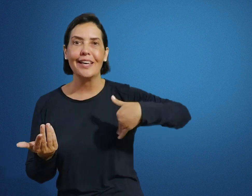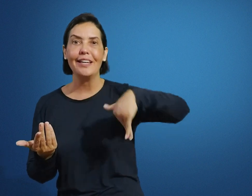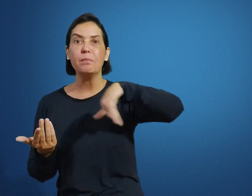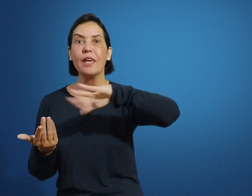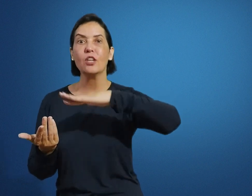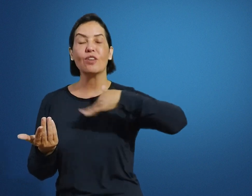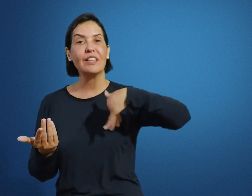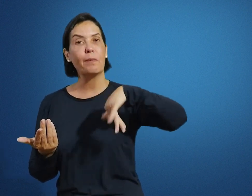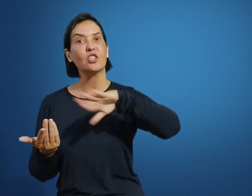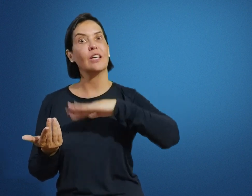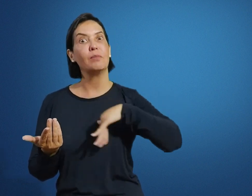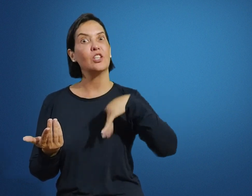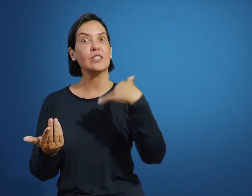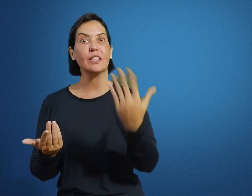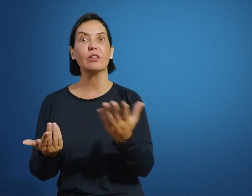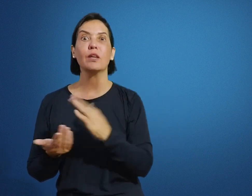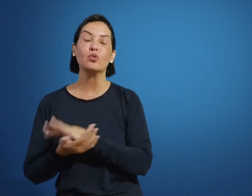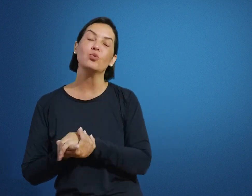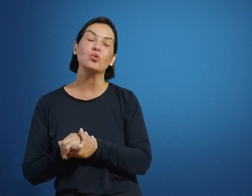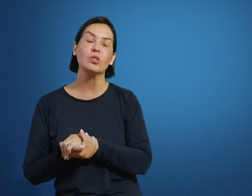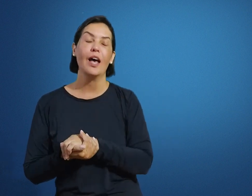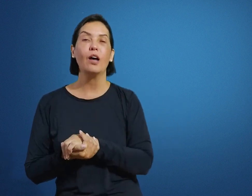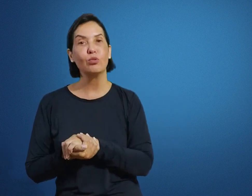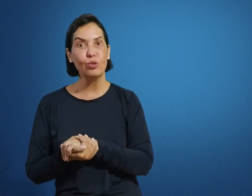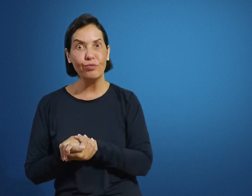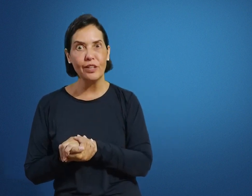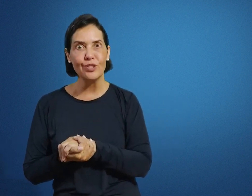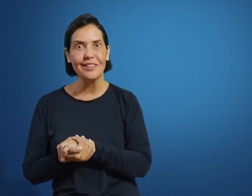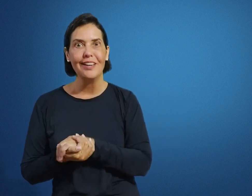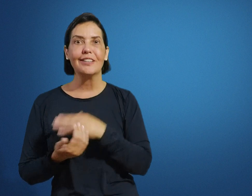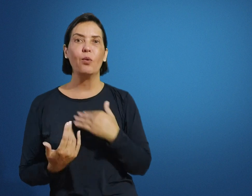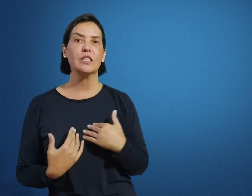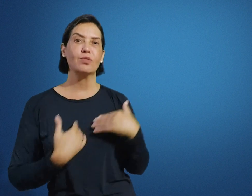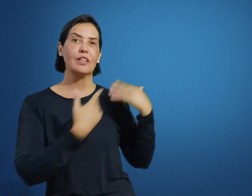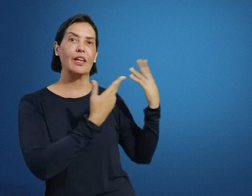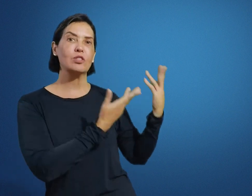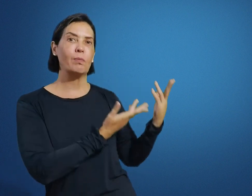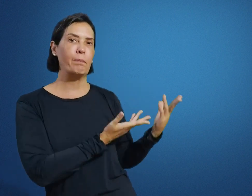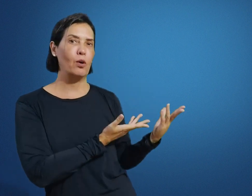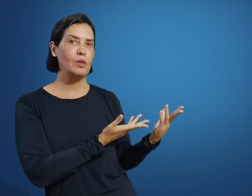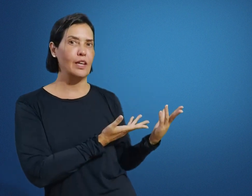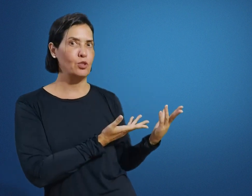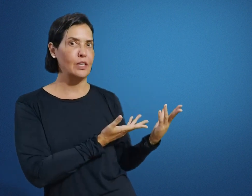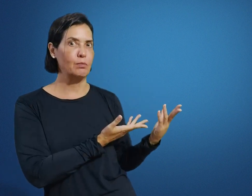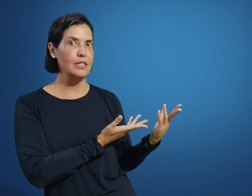daquele ambiente que faz parte daquele ambiente, que seria também os alunos ouvintes. Então, antes você tem o seu papel com o intérprete Libras,